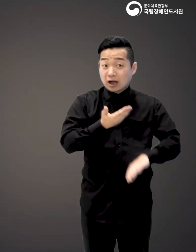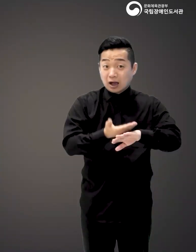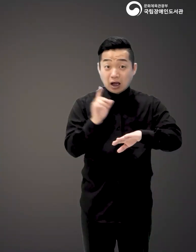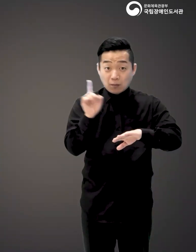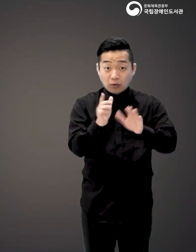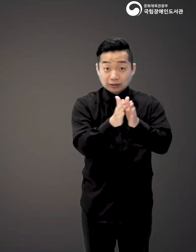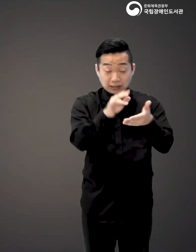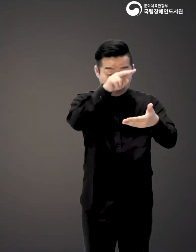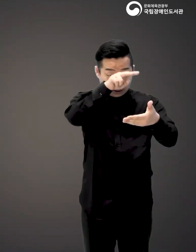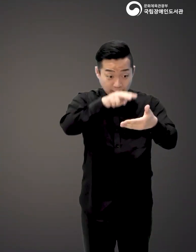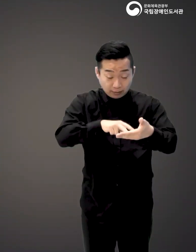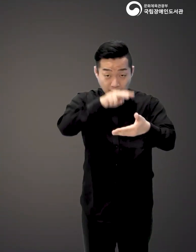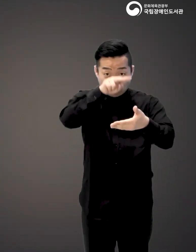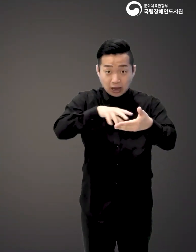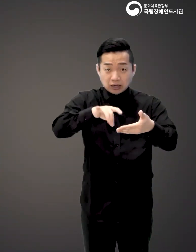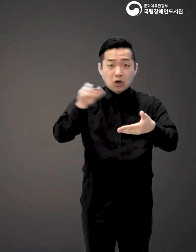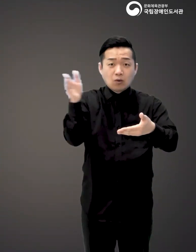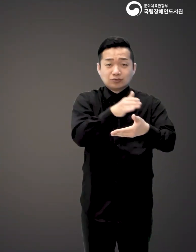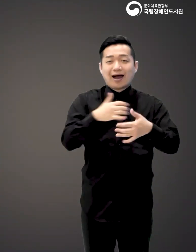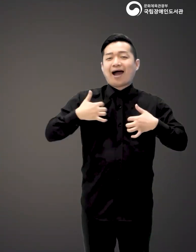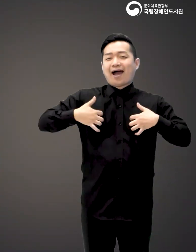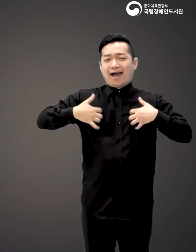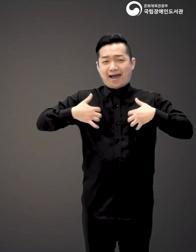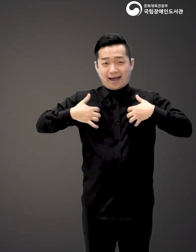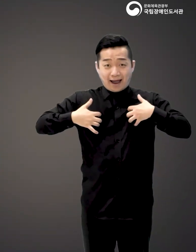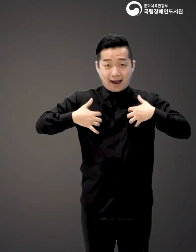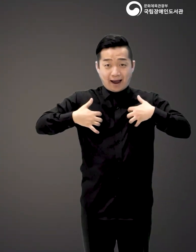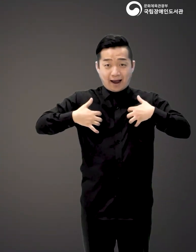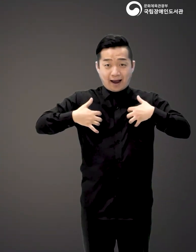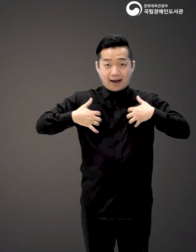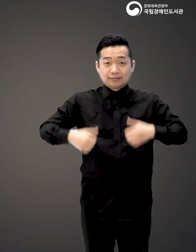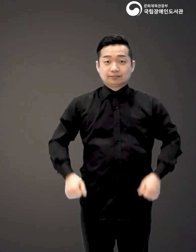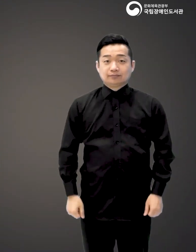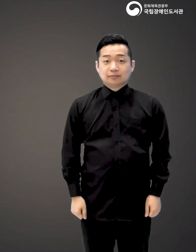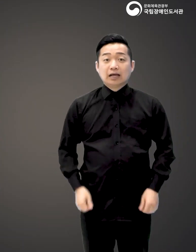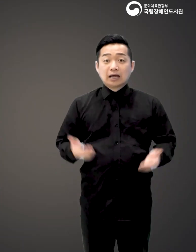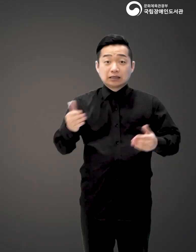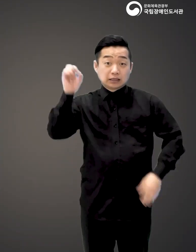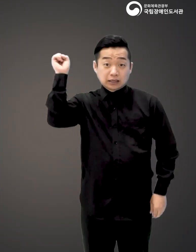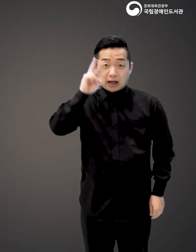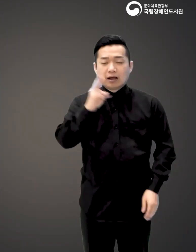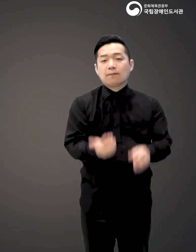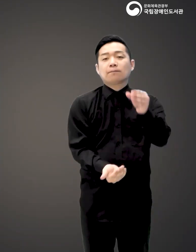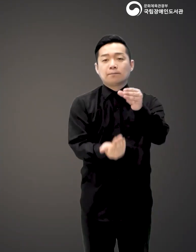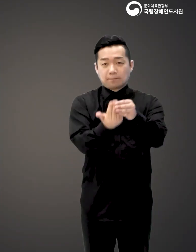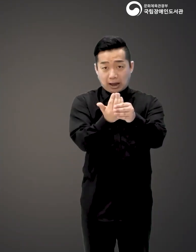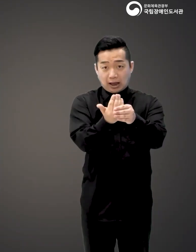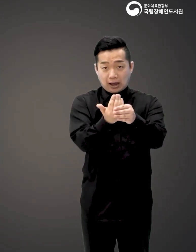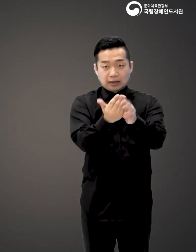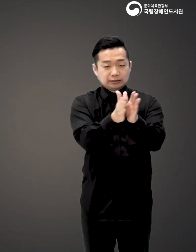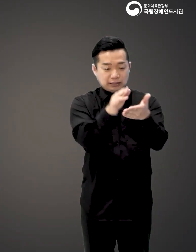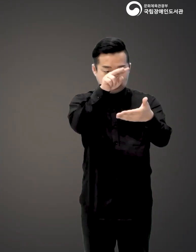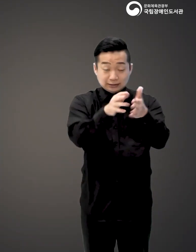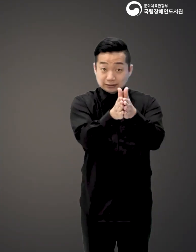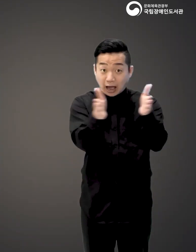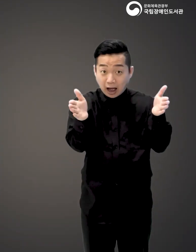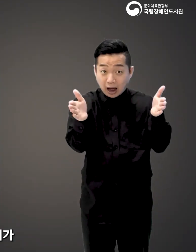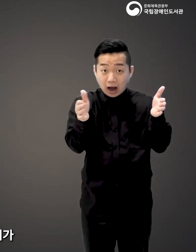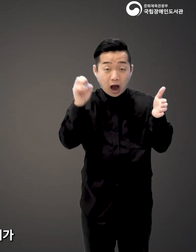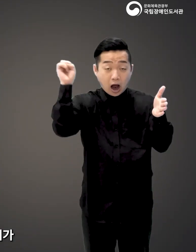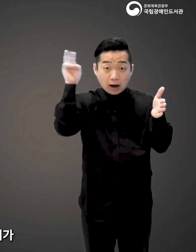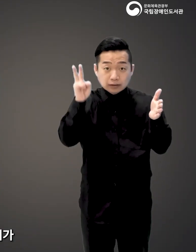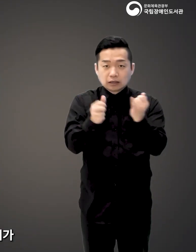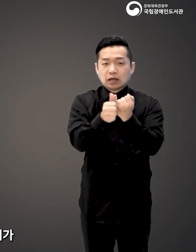주제와 달리 책을 펼치면 도입부터 아주 흥미롭습니다. 모든 일은 갑작스레 일어난다 챕터를 열면